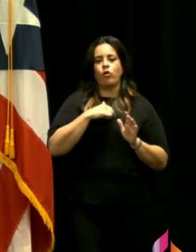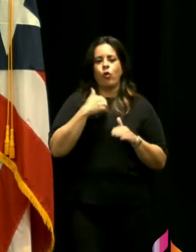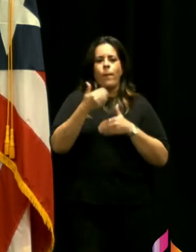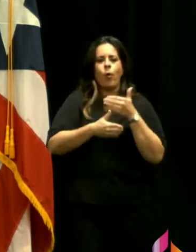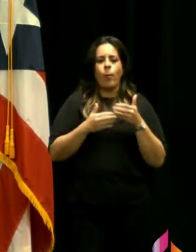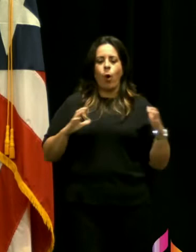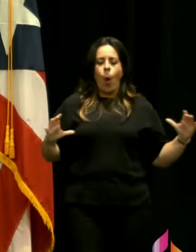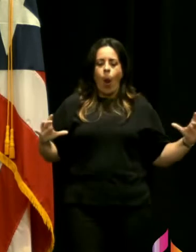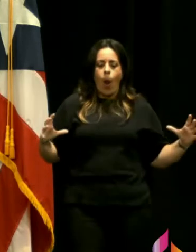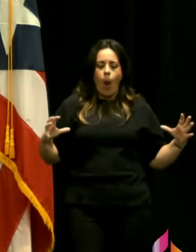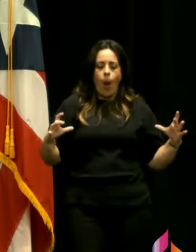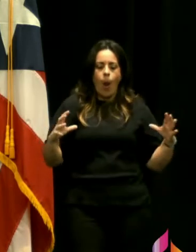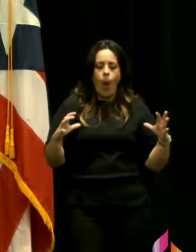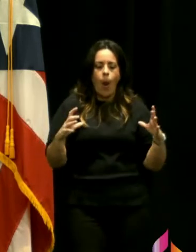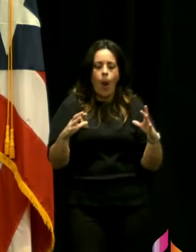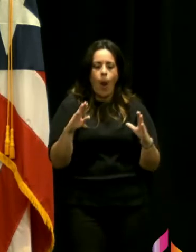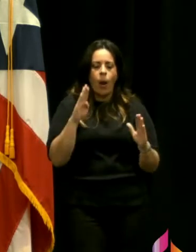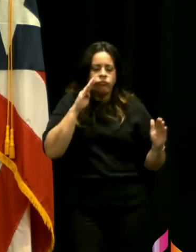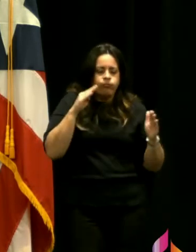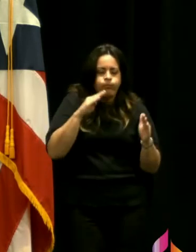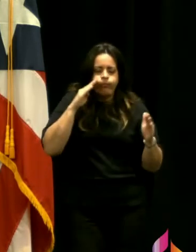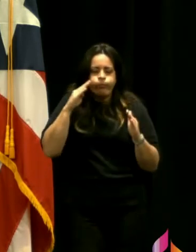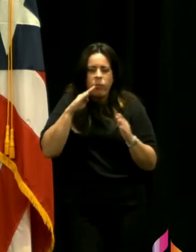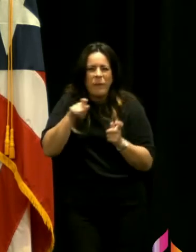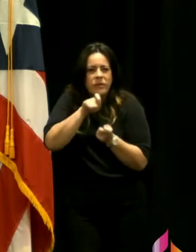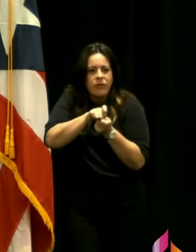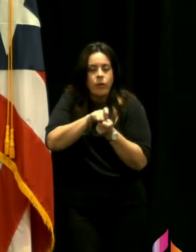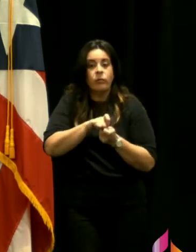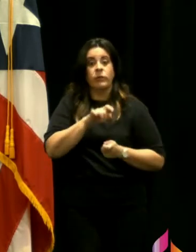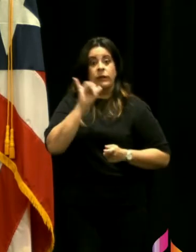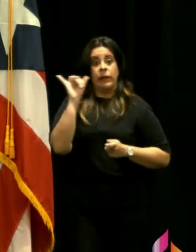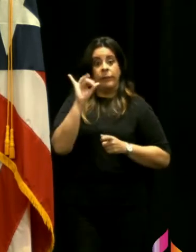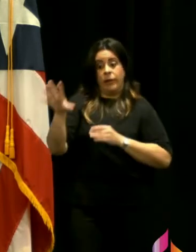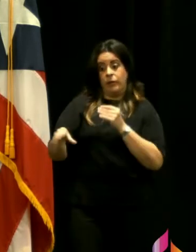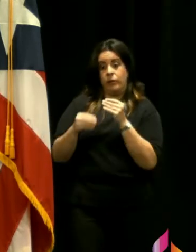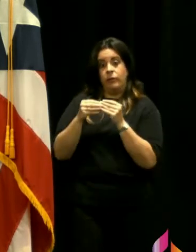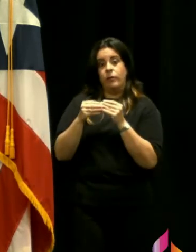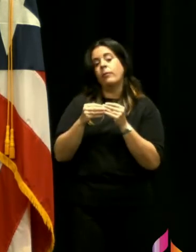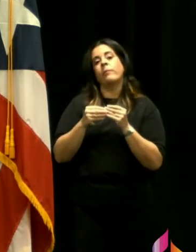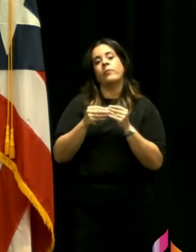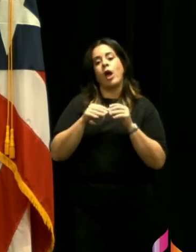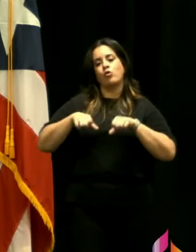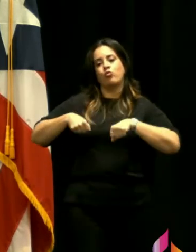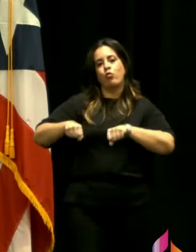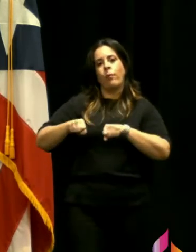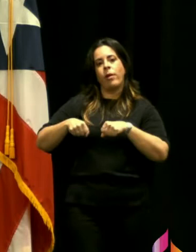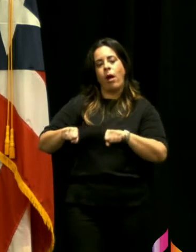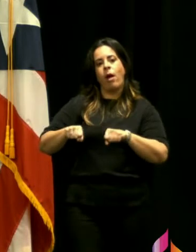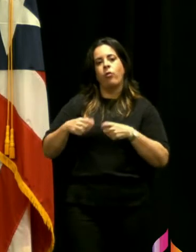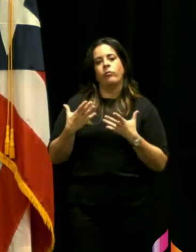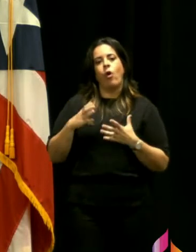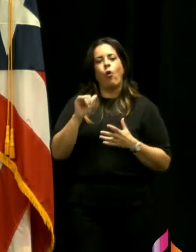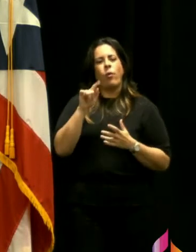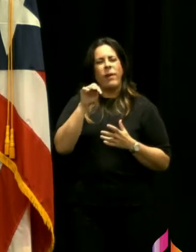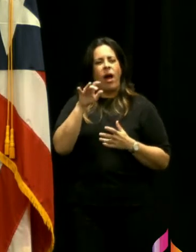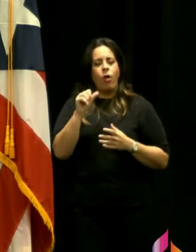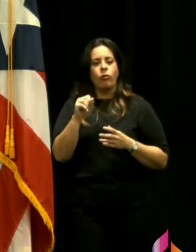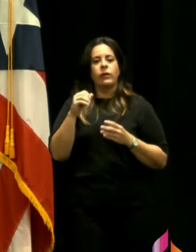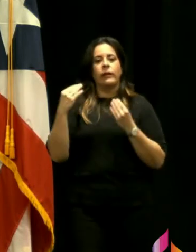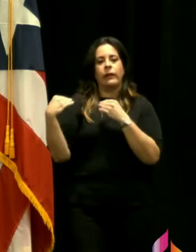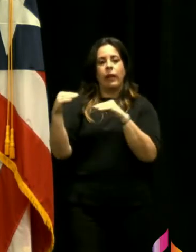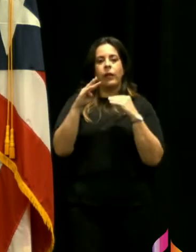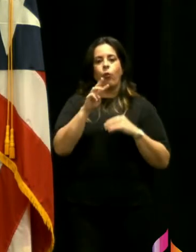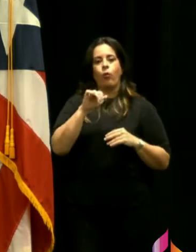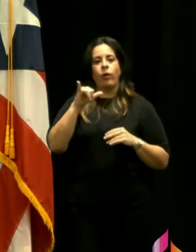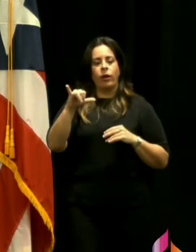seguimos cerrando el cerco y por otro lado incluimos a los supermercados los colmados las tiendas WIC y